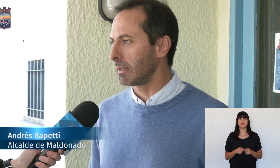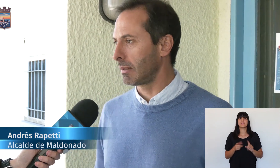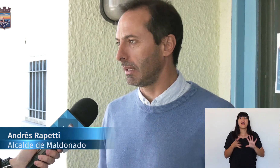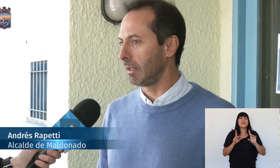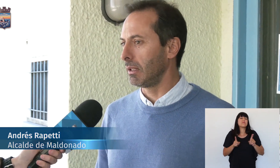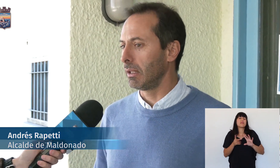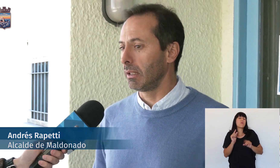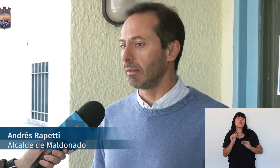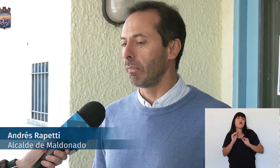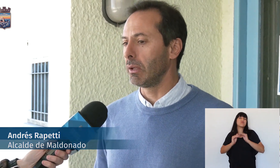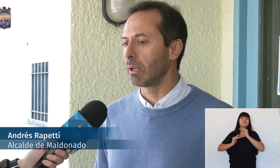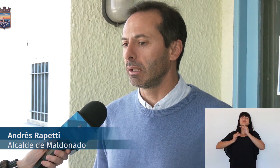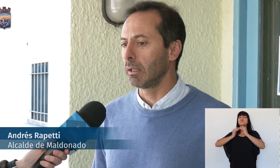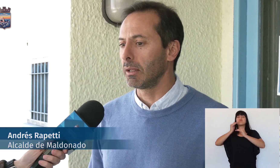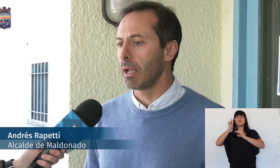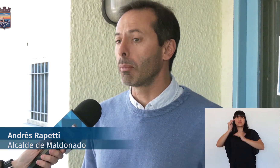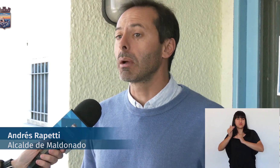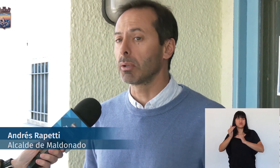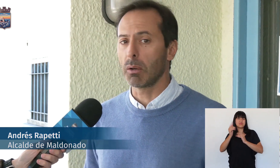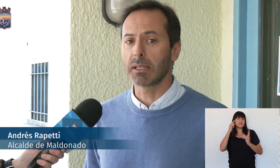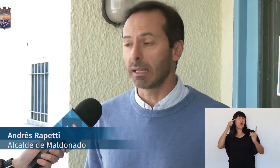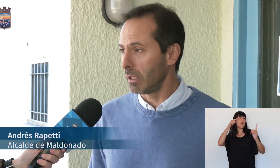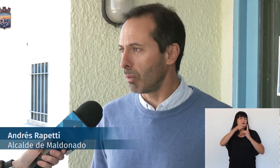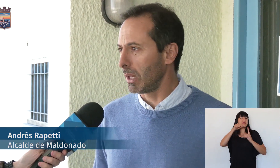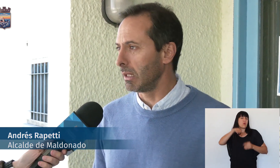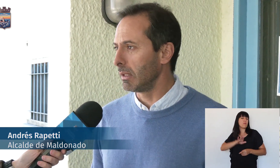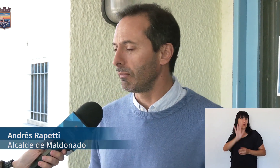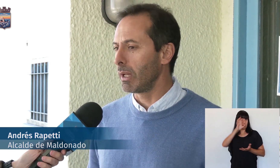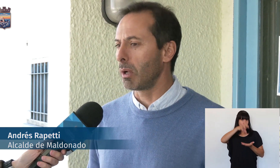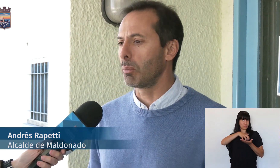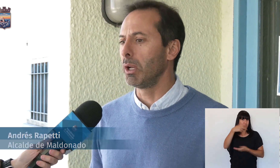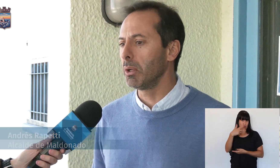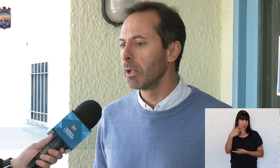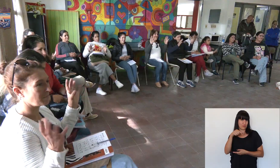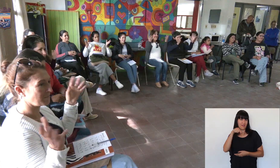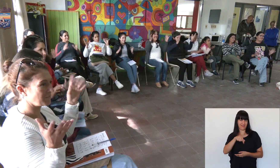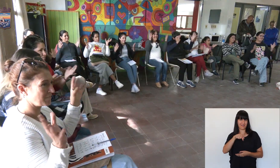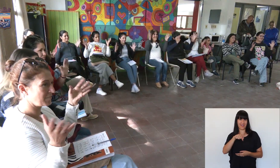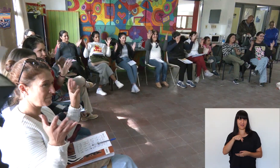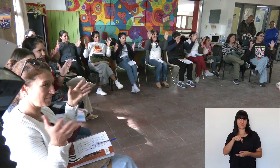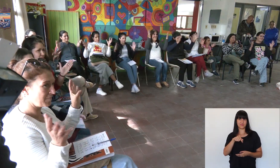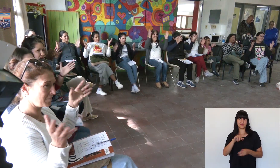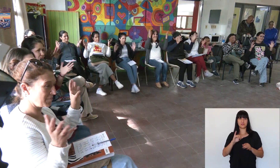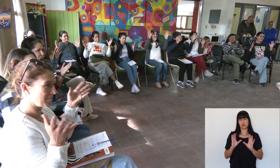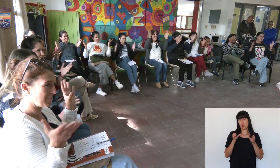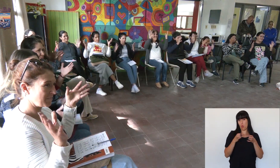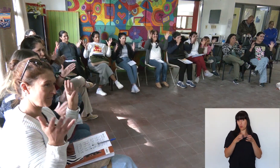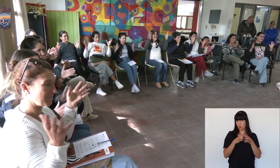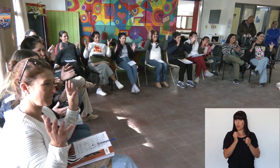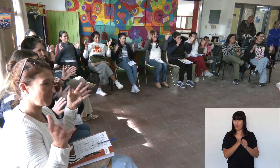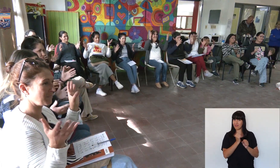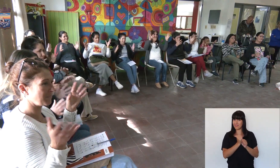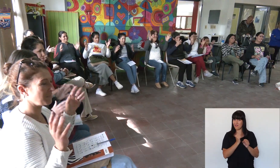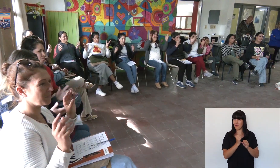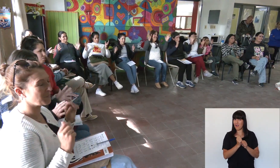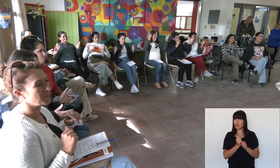escaloncito más de los que hemos apostado a hacer aquí en el Comunal del Barrio El Molino, que lo hemos decidido desde la unidad social del